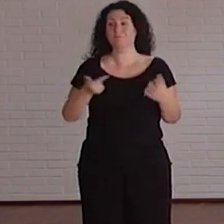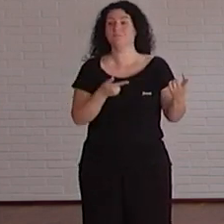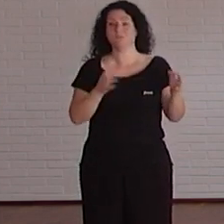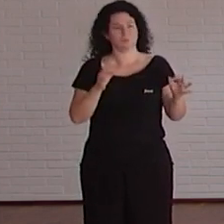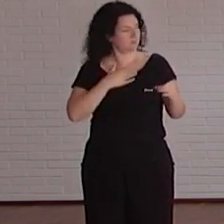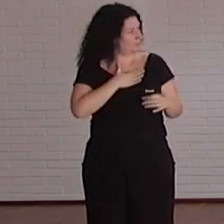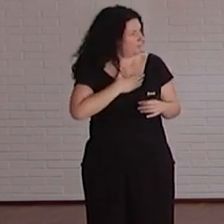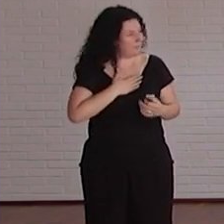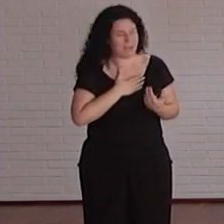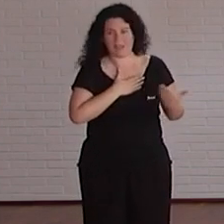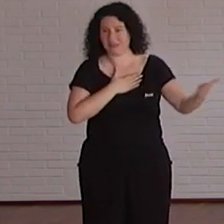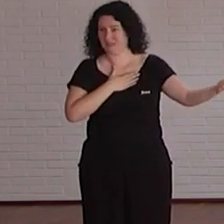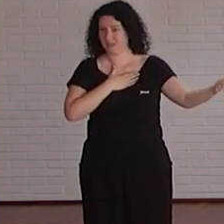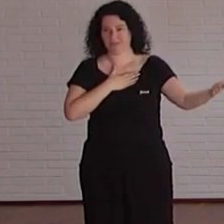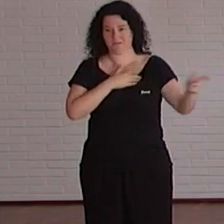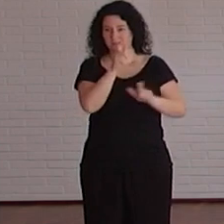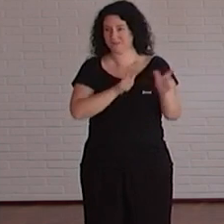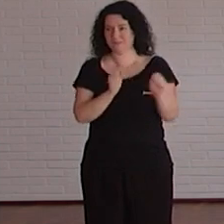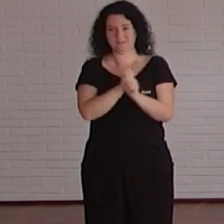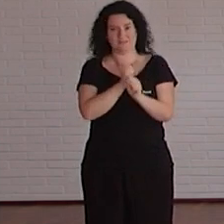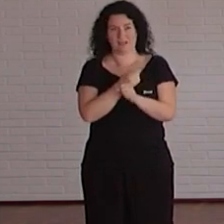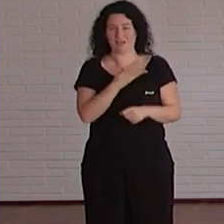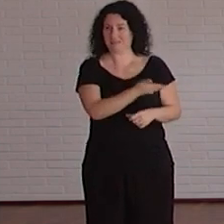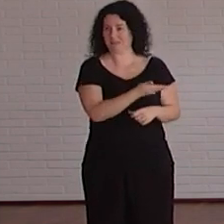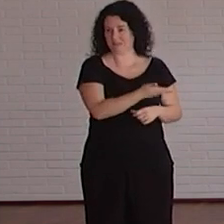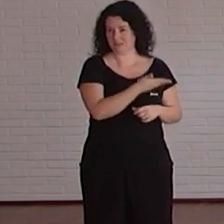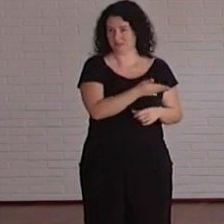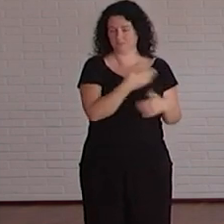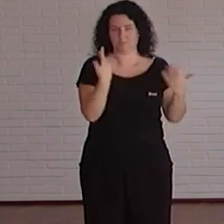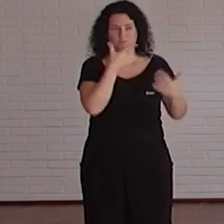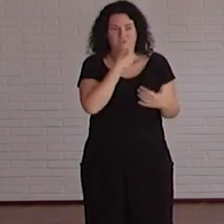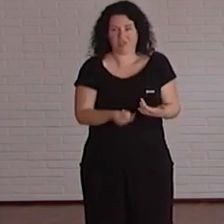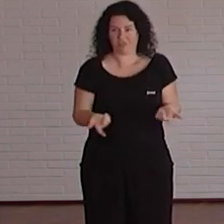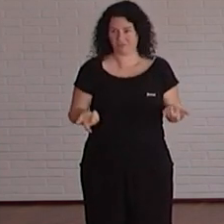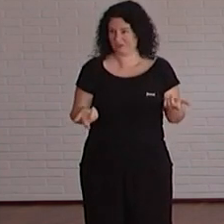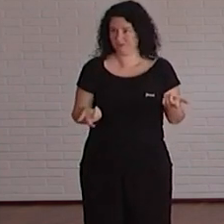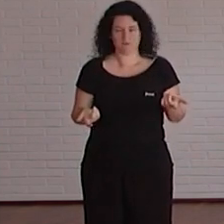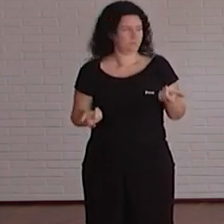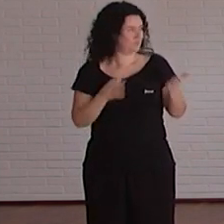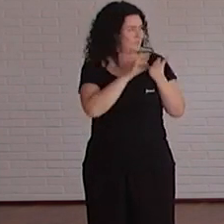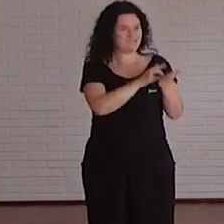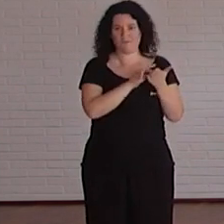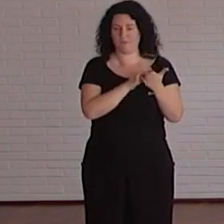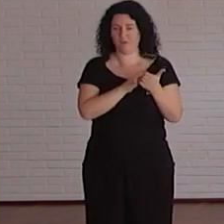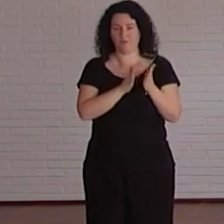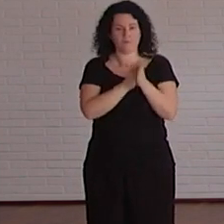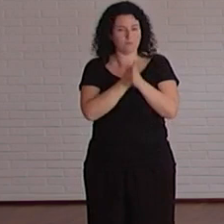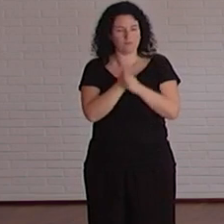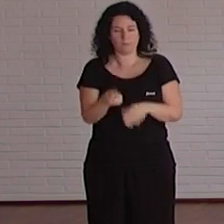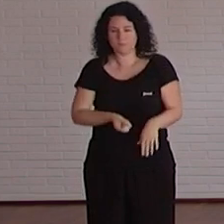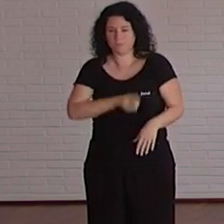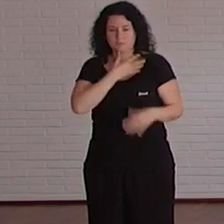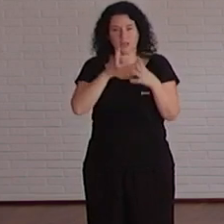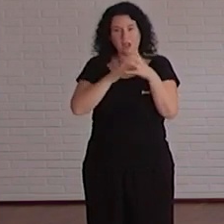placer trabajar con personal así desde la unidad para nosotros es muy fácil trabajar con servicios que que ponen tanto de su parte